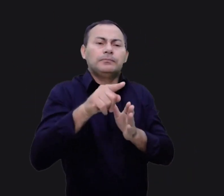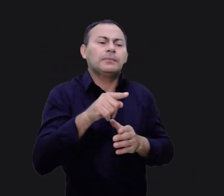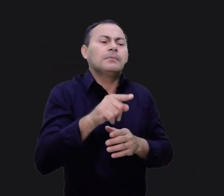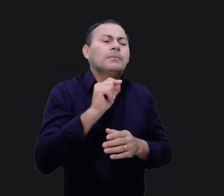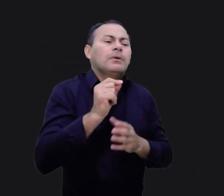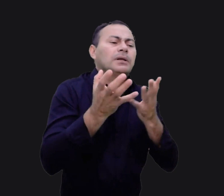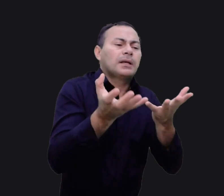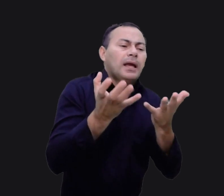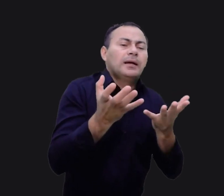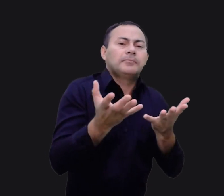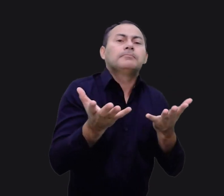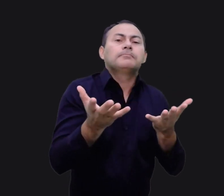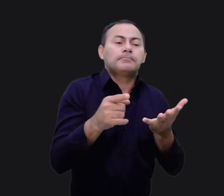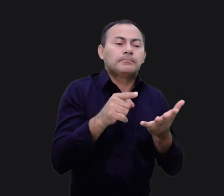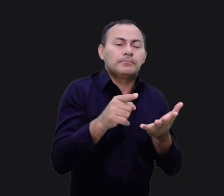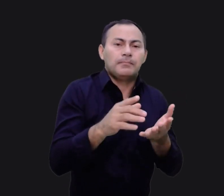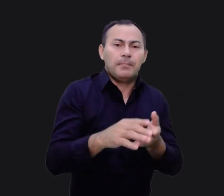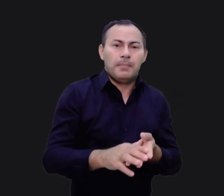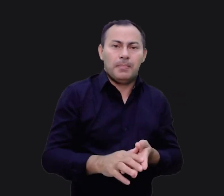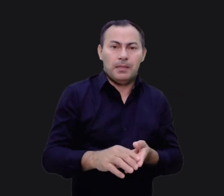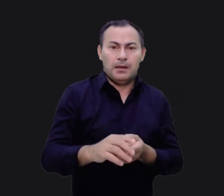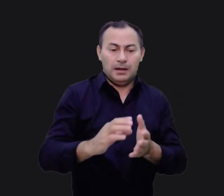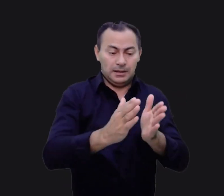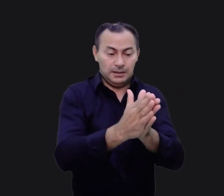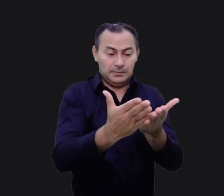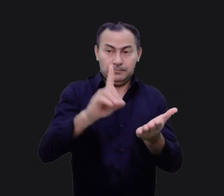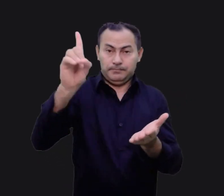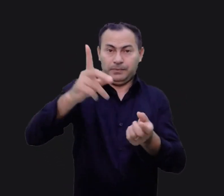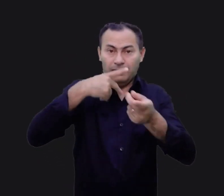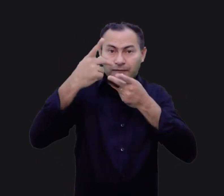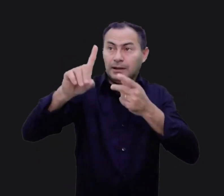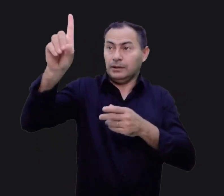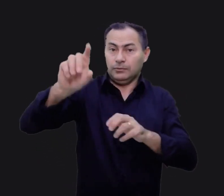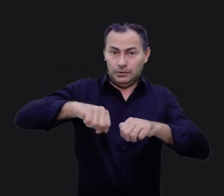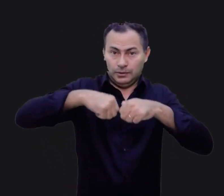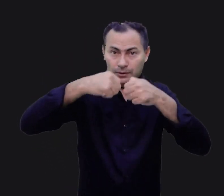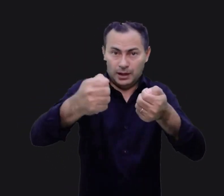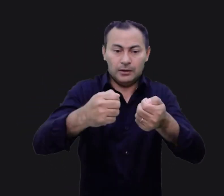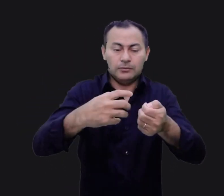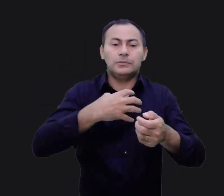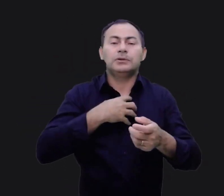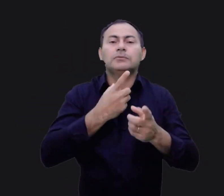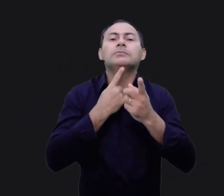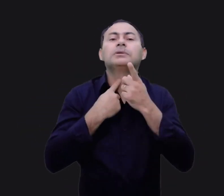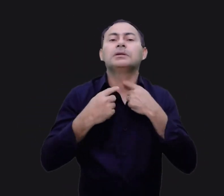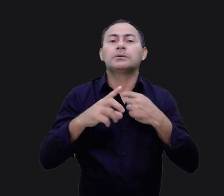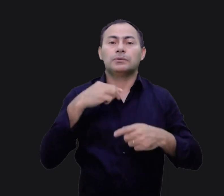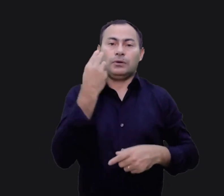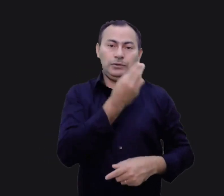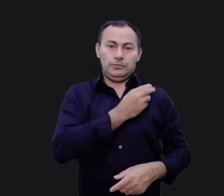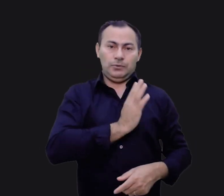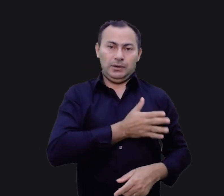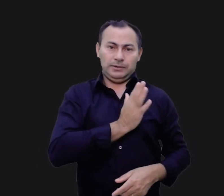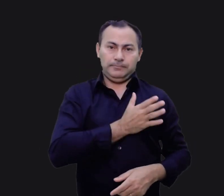Ei, o que você quer? As escrituras dizem que Deus nos dá conforme o desejo do nosso coração.